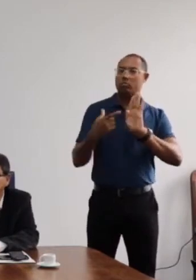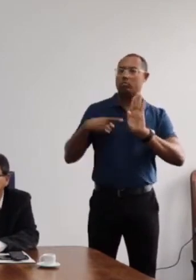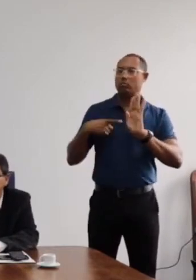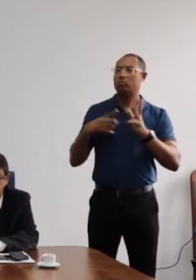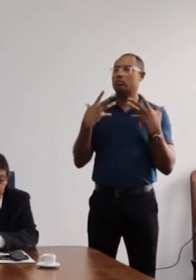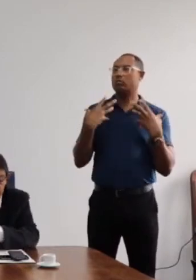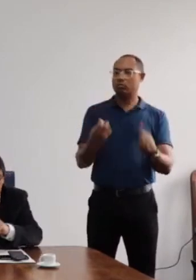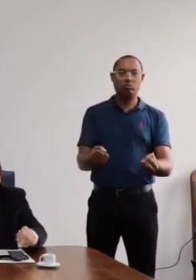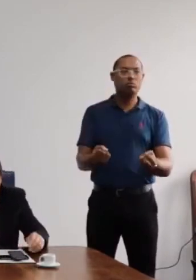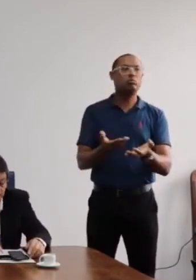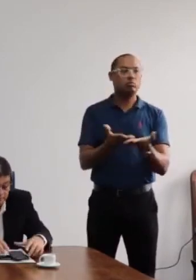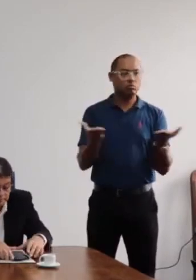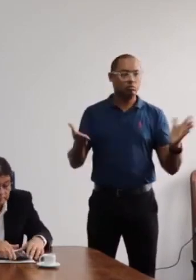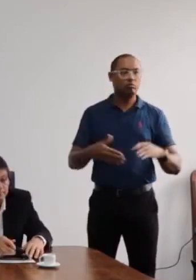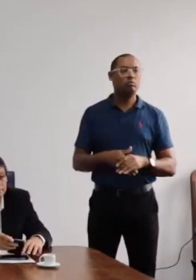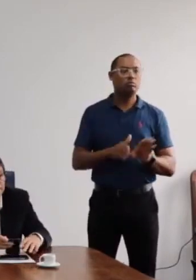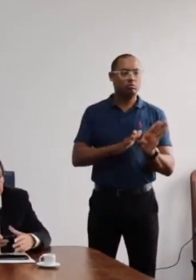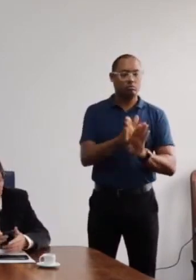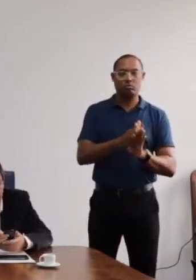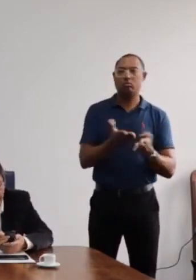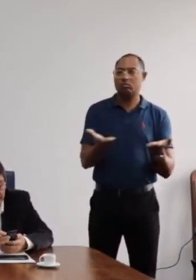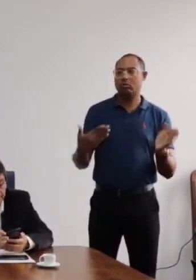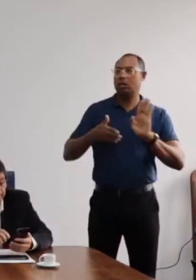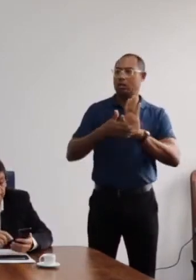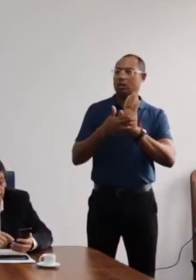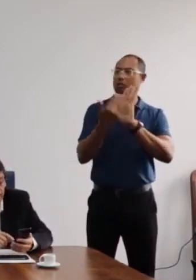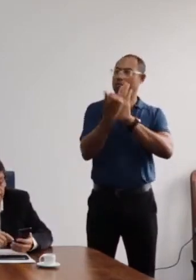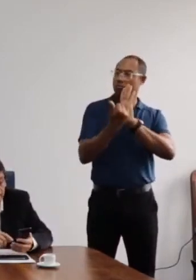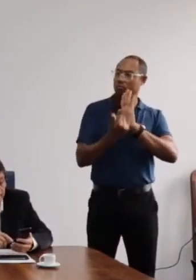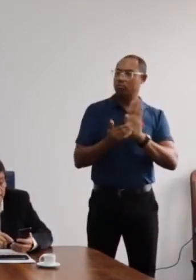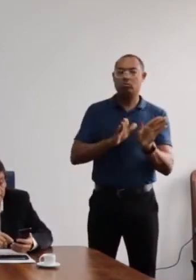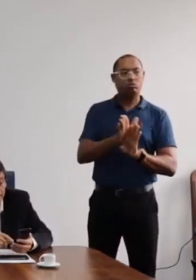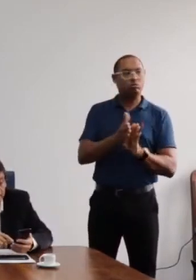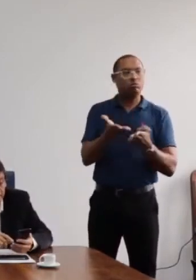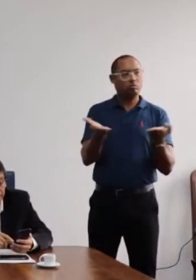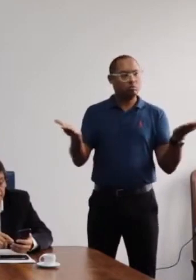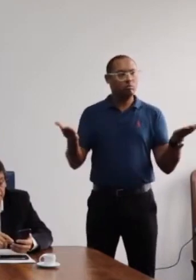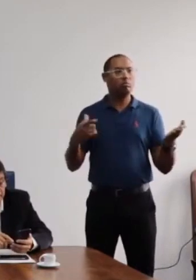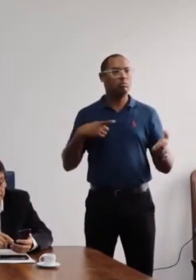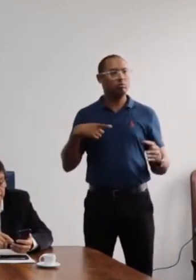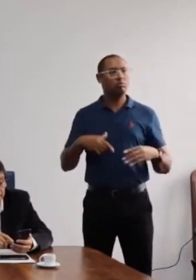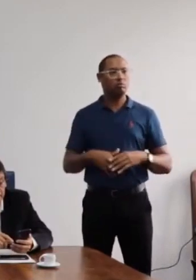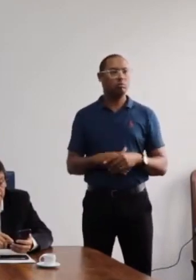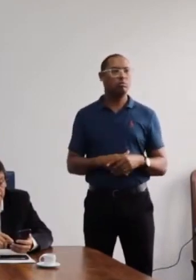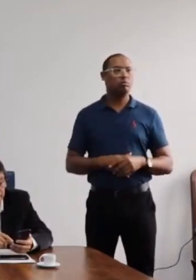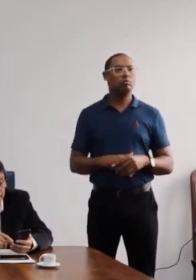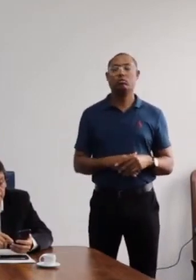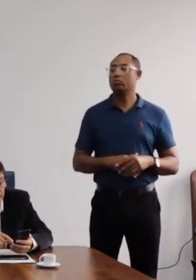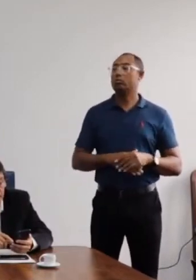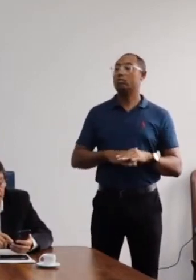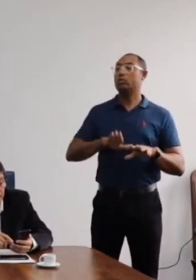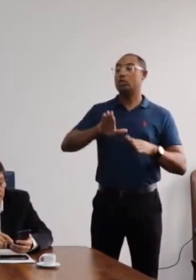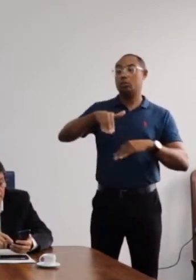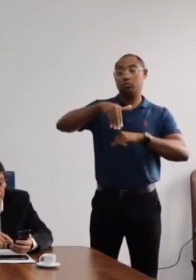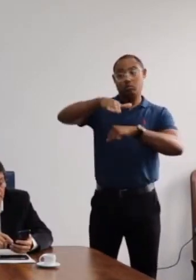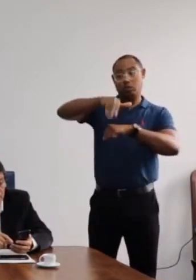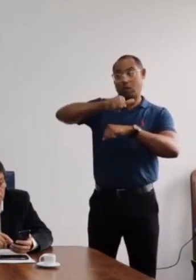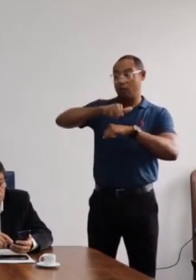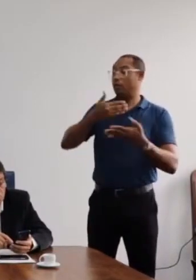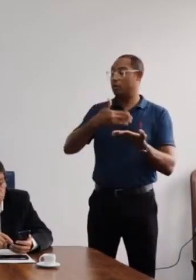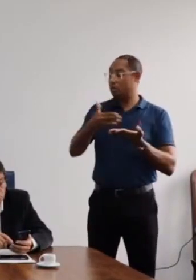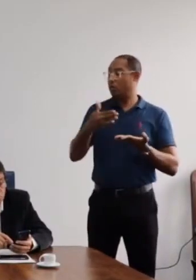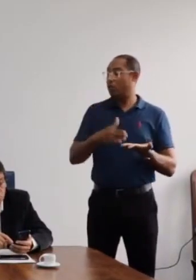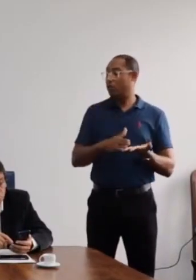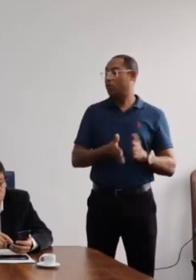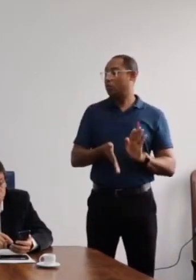aprovação desse conselho. A pauta, conforme os conselheiros e conselheiras receberam na convocação, ela